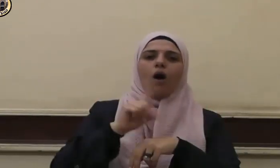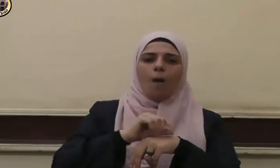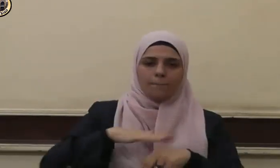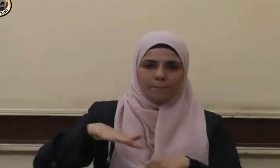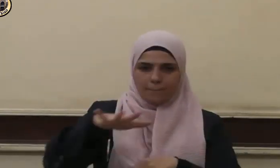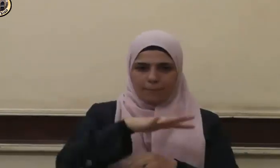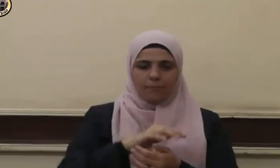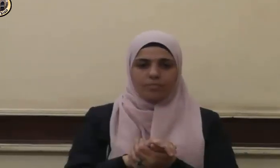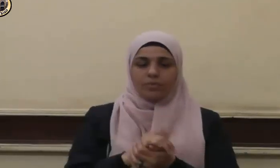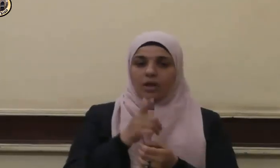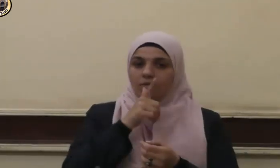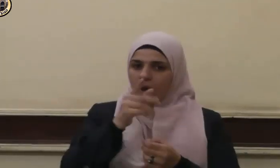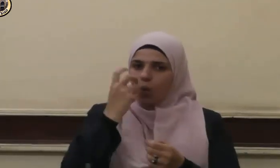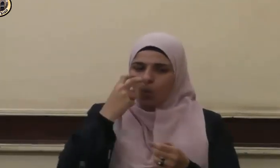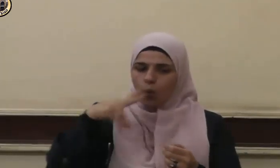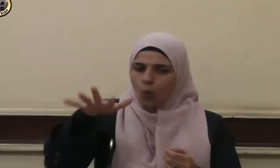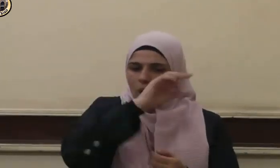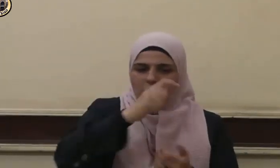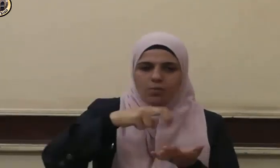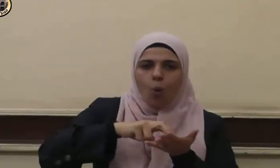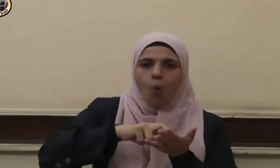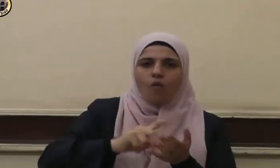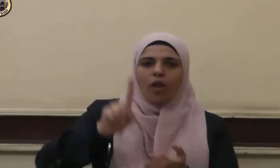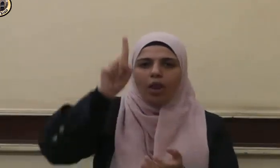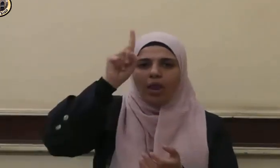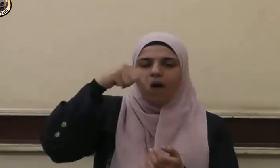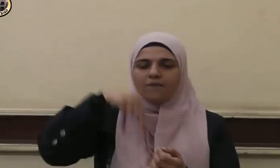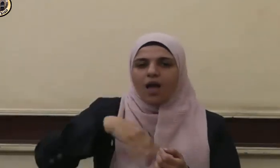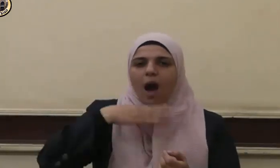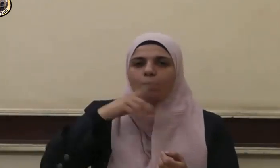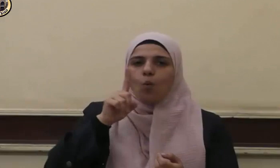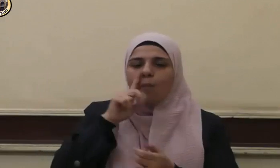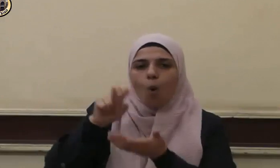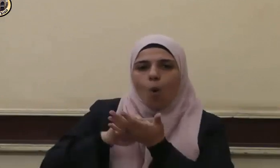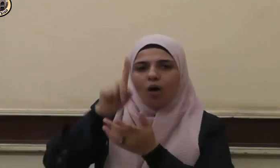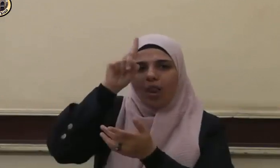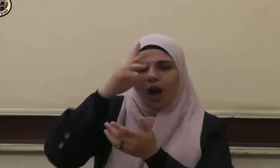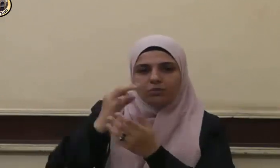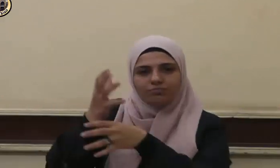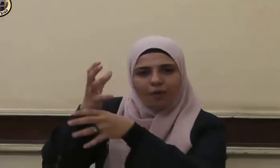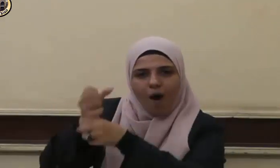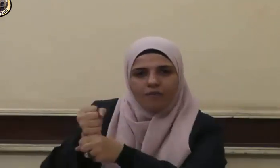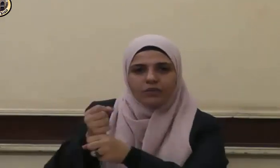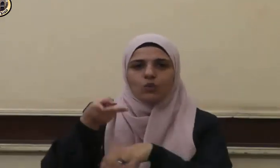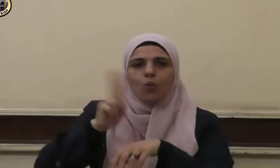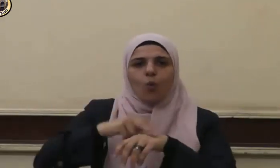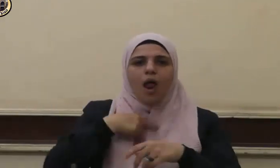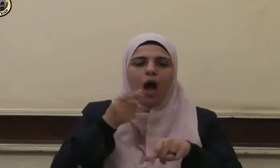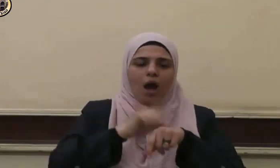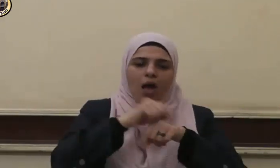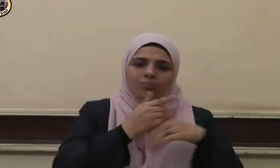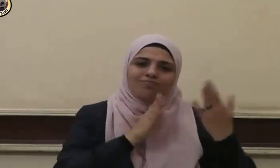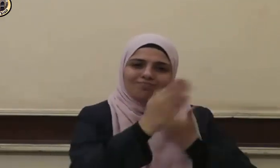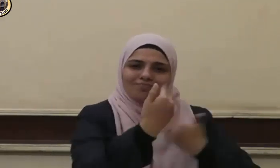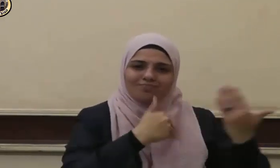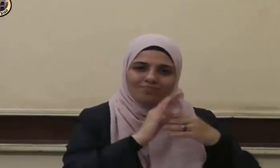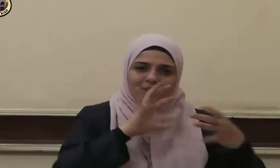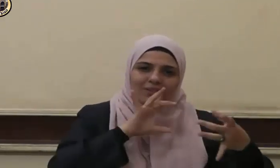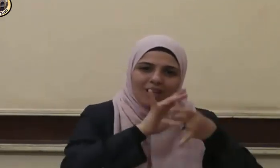رحم فلنتق الله في آبائنا وأمهاتنا ولنصل أرحامنا